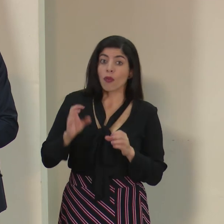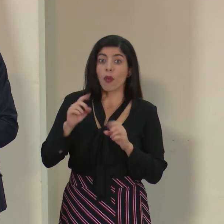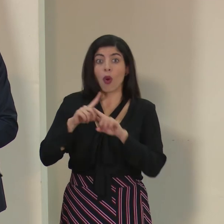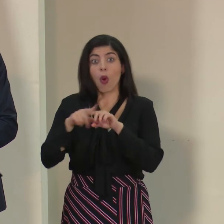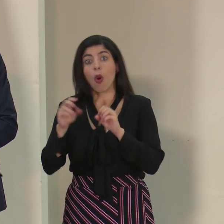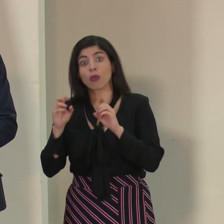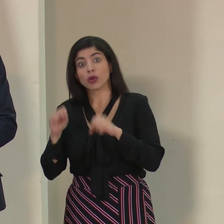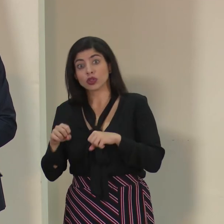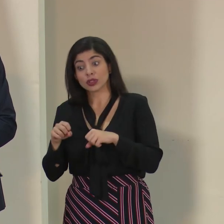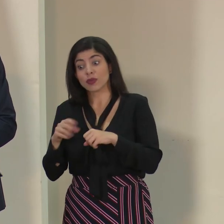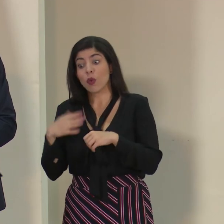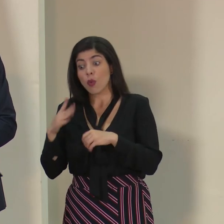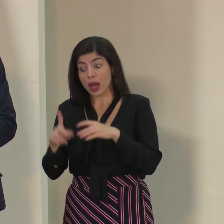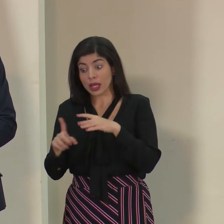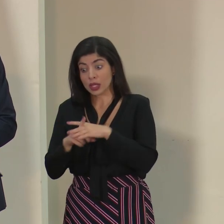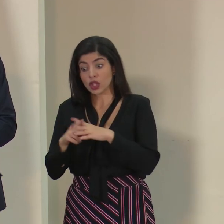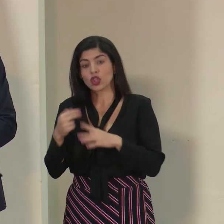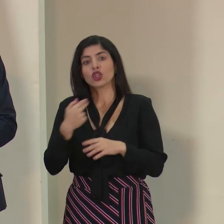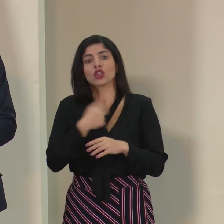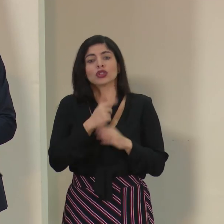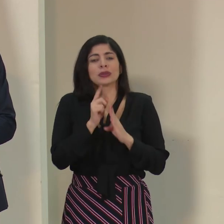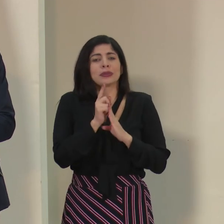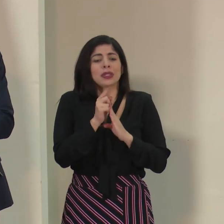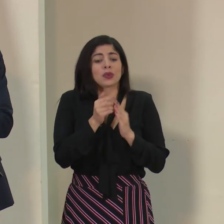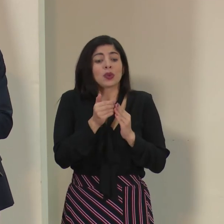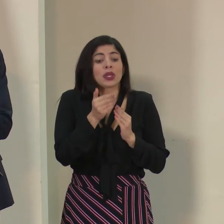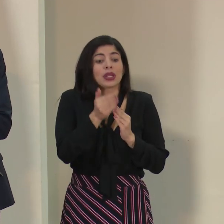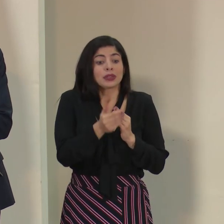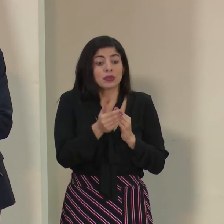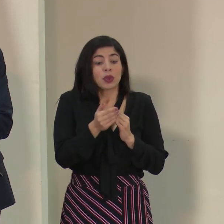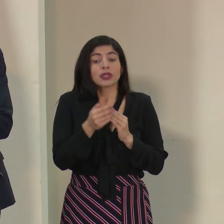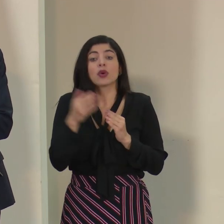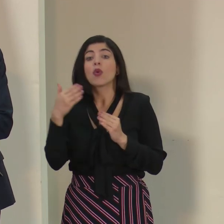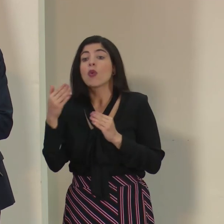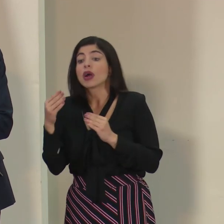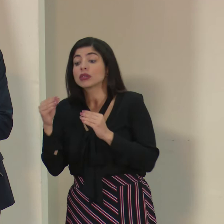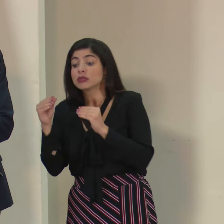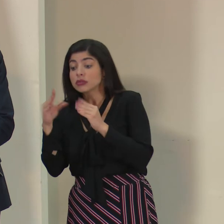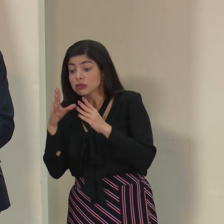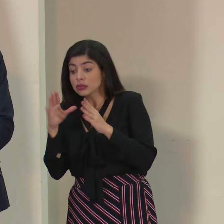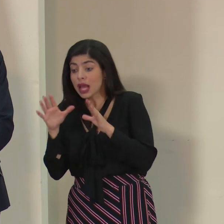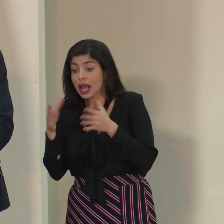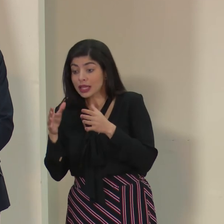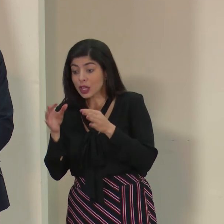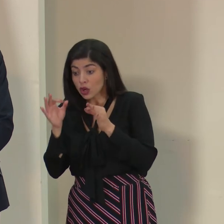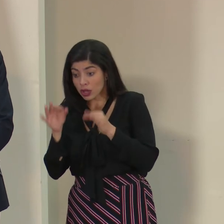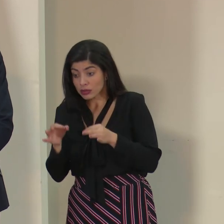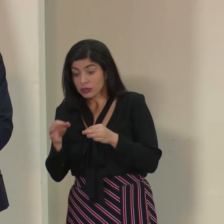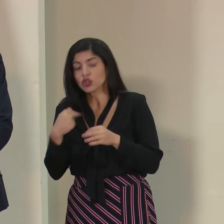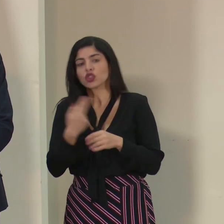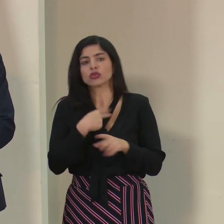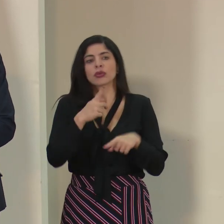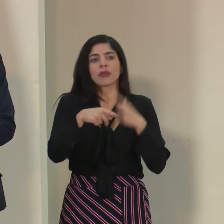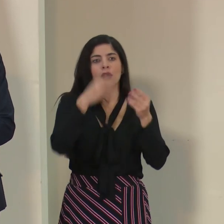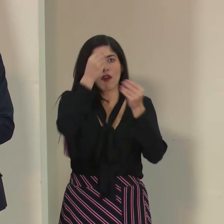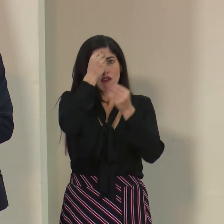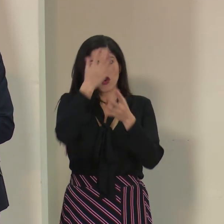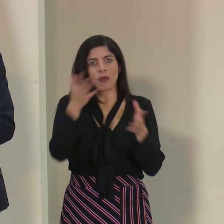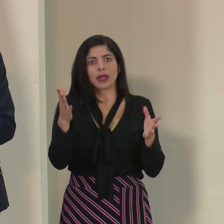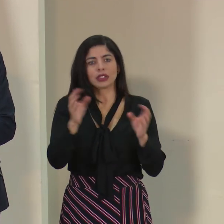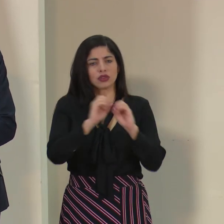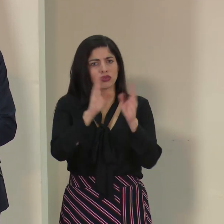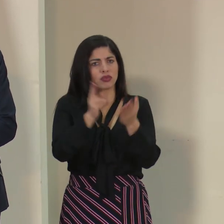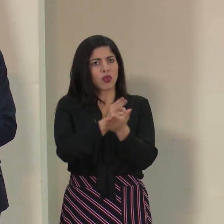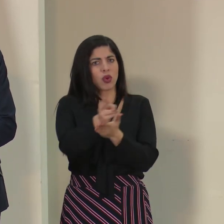probable, saldremos minutos después de que ya tengamos esa categorización como tal, dando la información de forma oportuna y